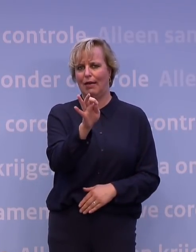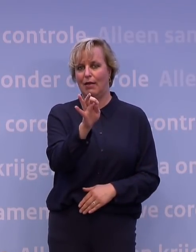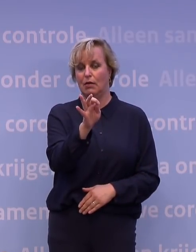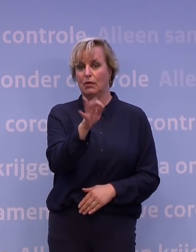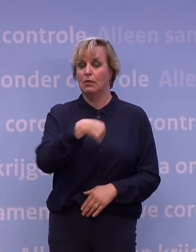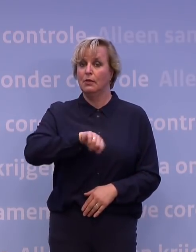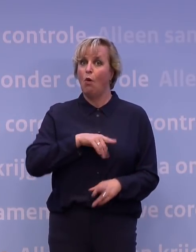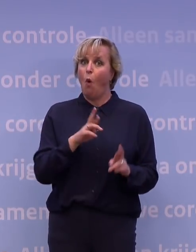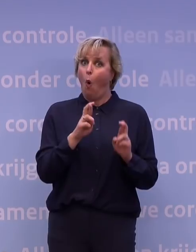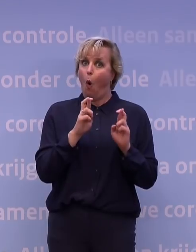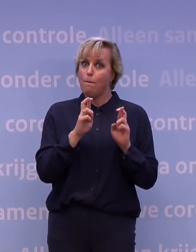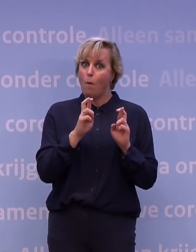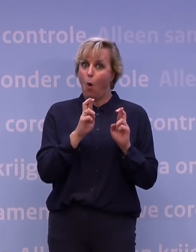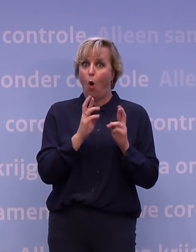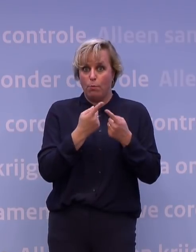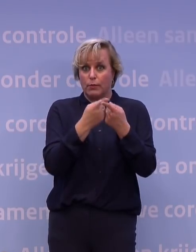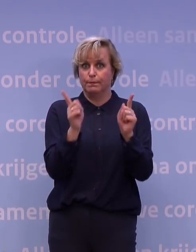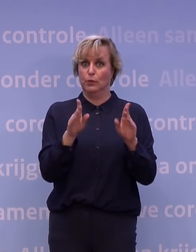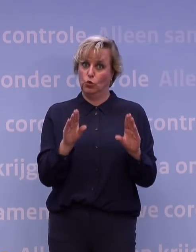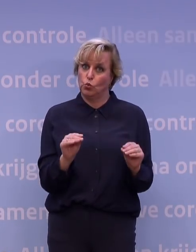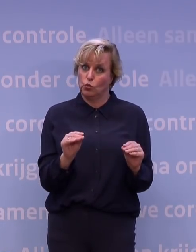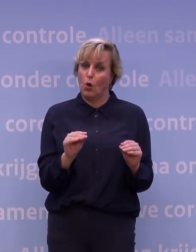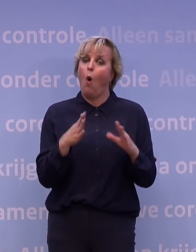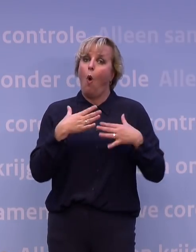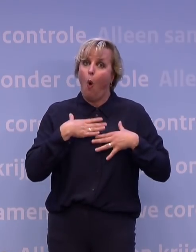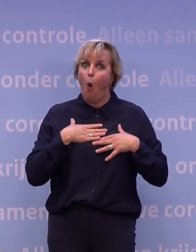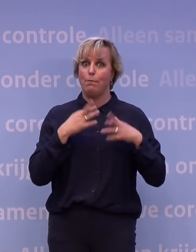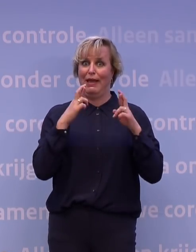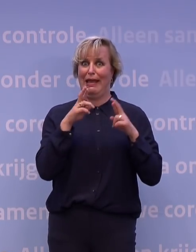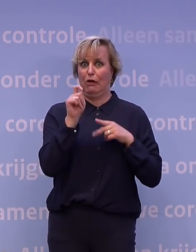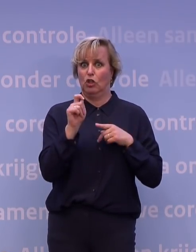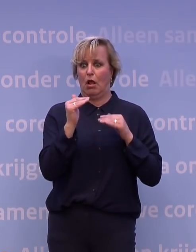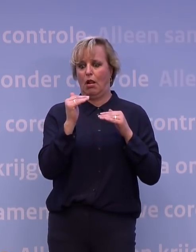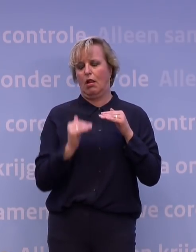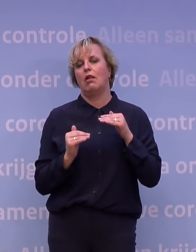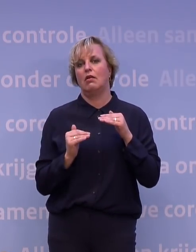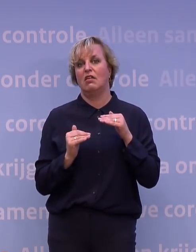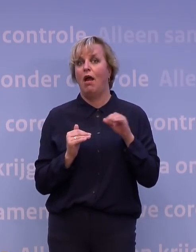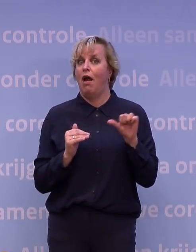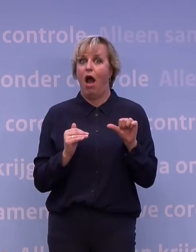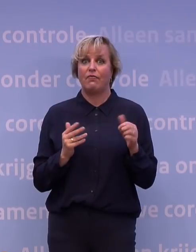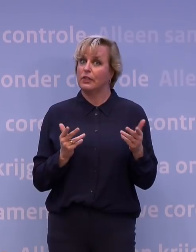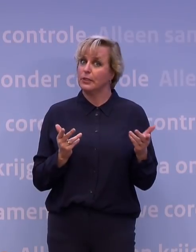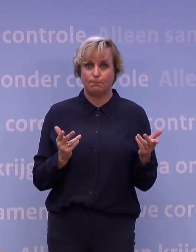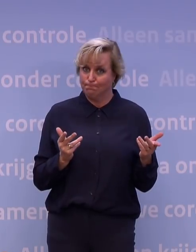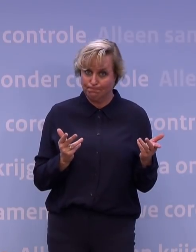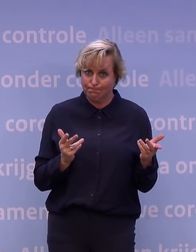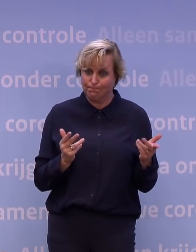hopen dat we ons daaraan gaan houden. Laten we hopen dat het lukt om daarmee die error af te buigen. Want anders is er echt maar één ding mogelijk. En dat is gewoon